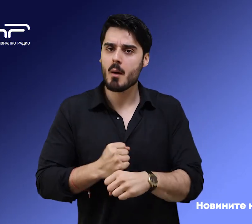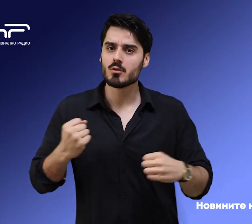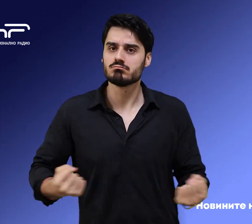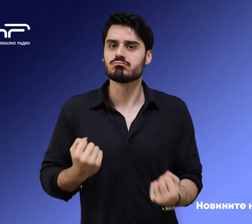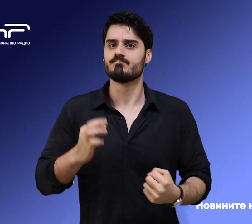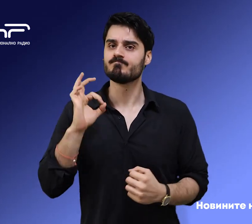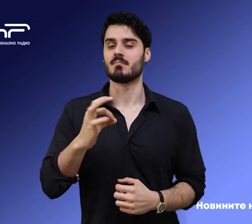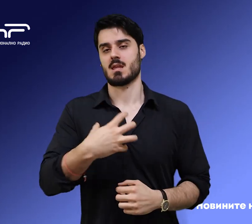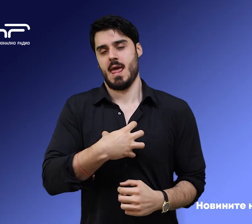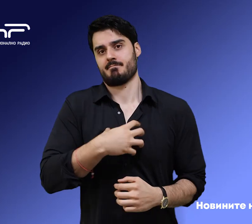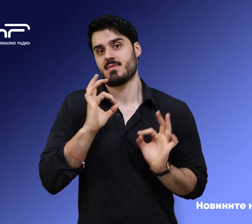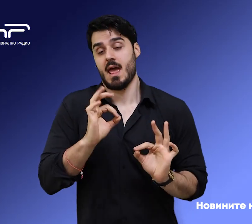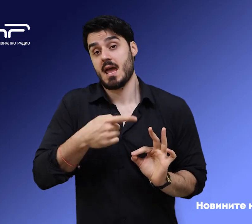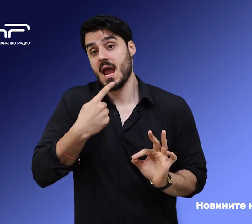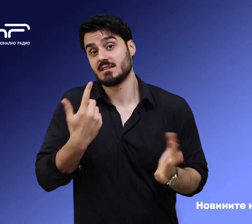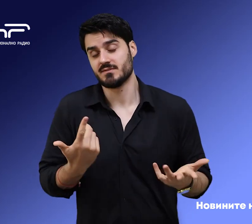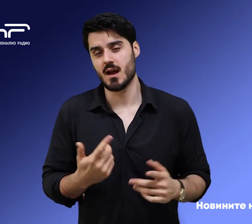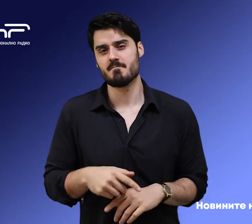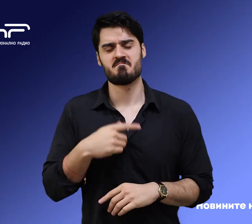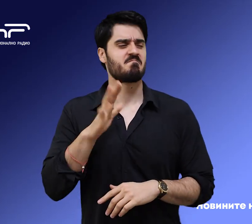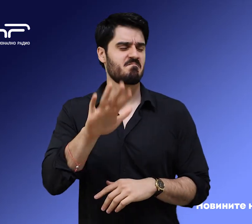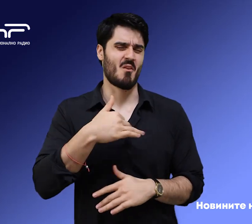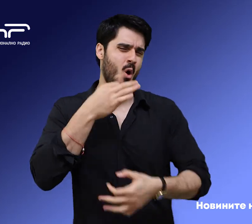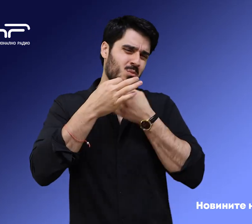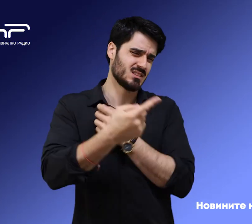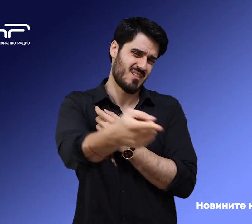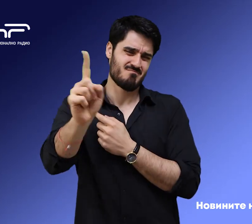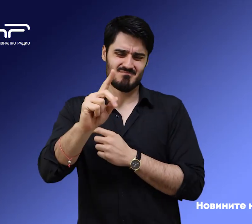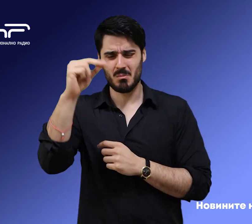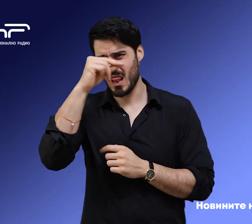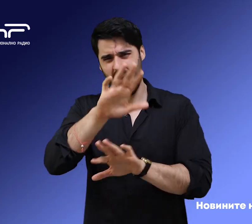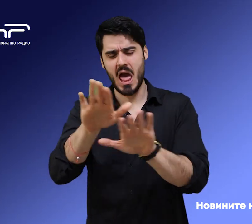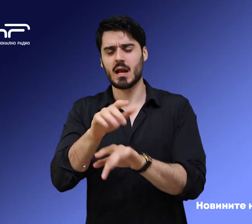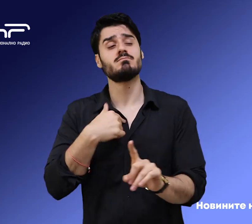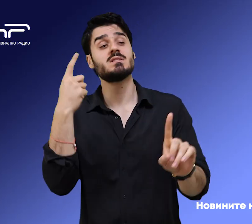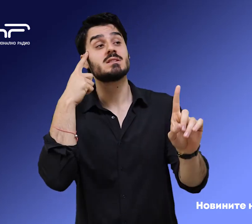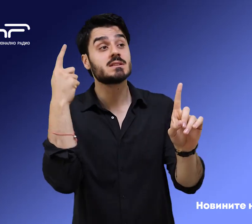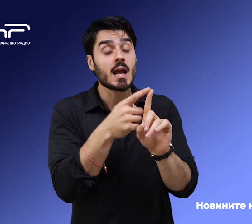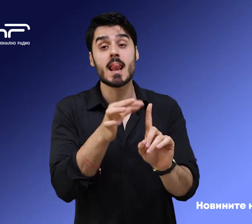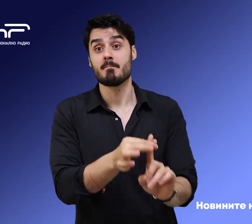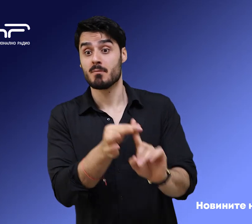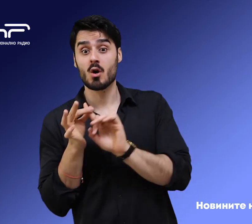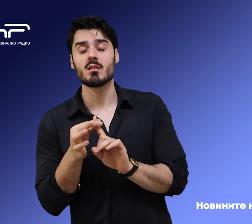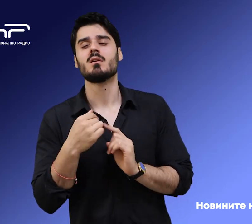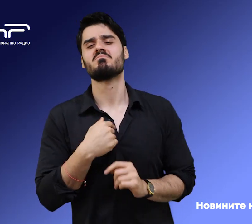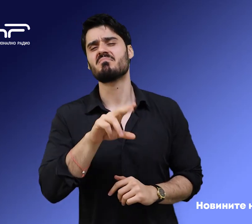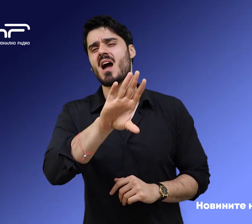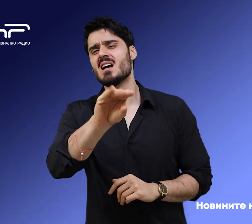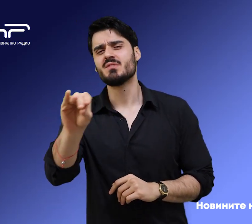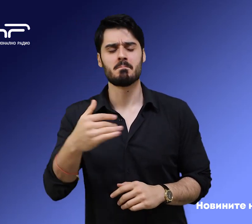на решения за хората като Мислав Дончев. Да обясним на българската общественост не само какви са ни целите и приоритетите, но да ги убедим, че имаме сила